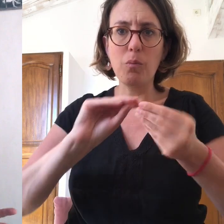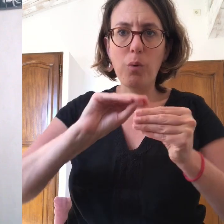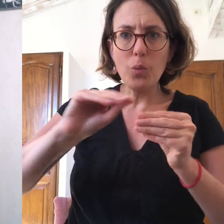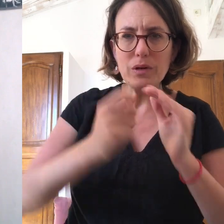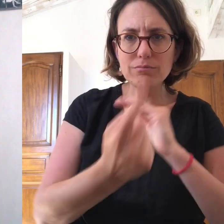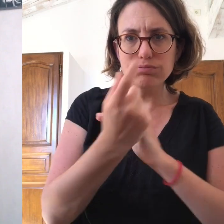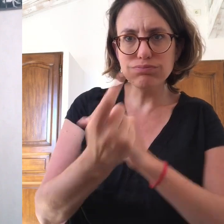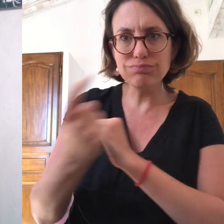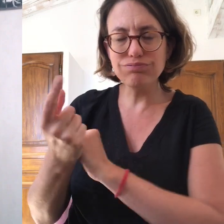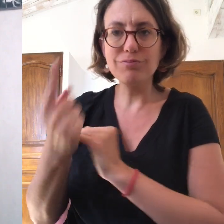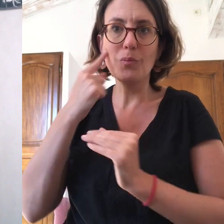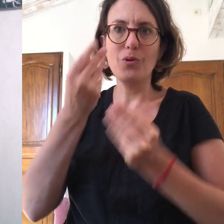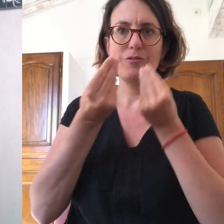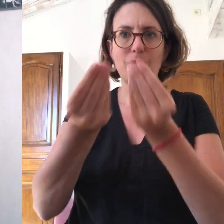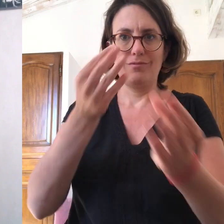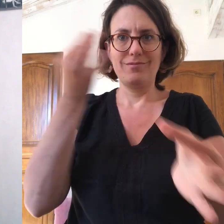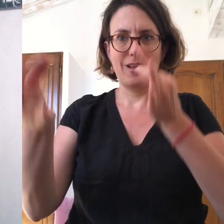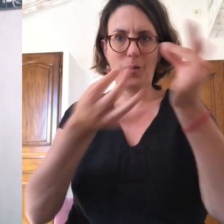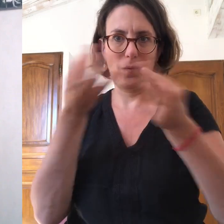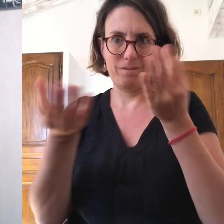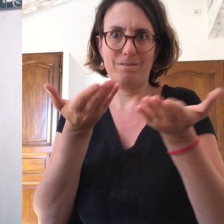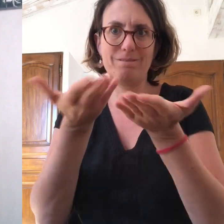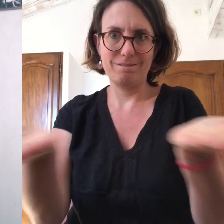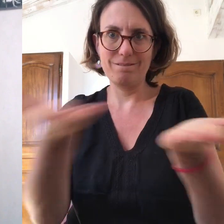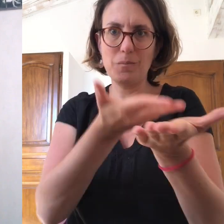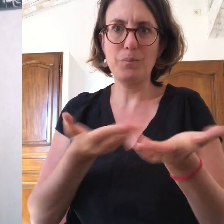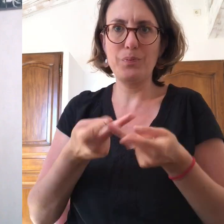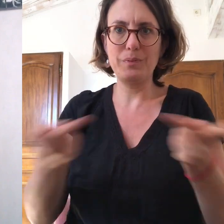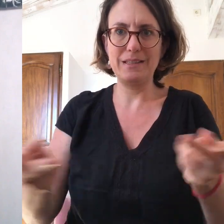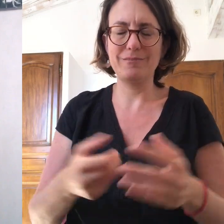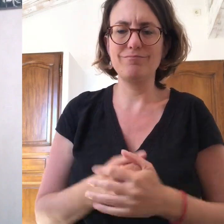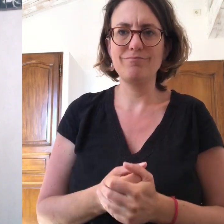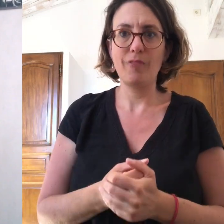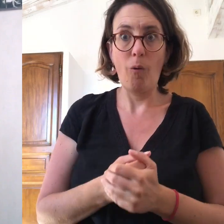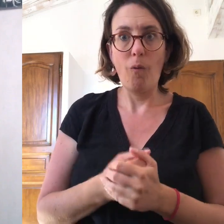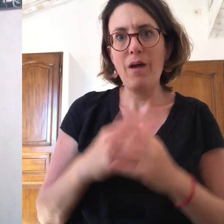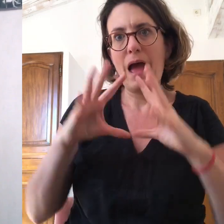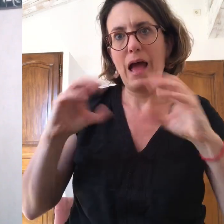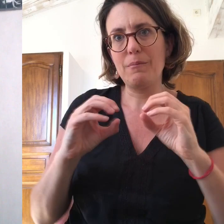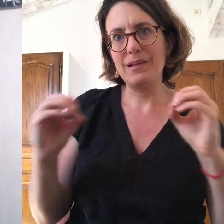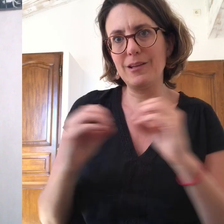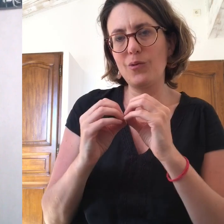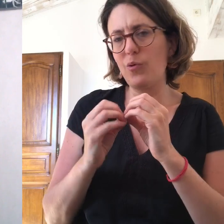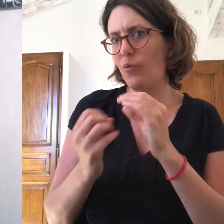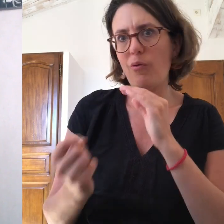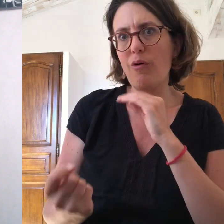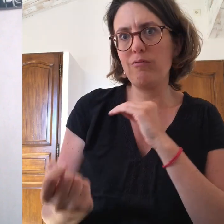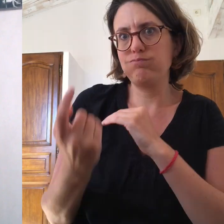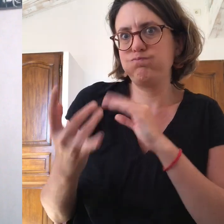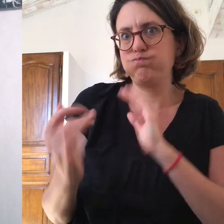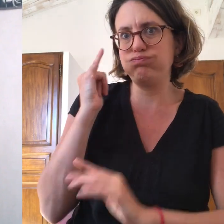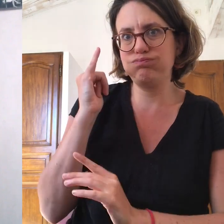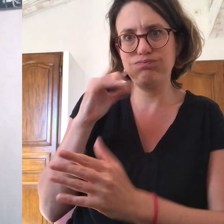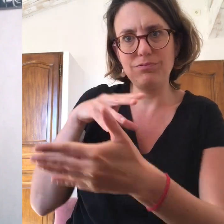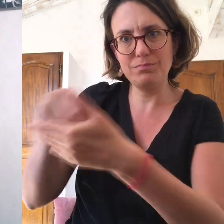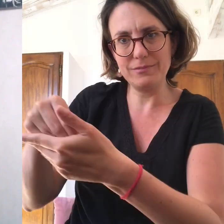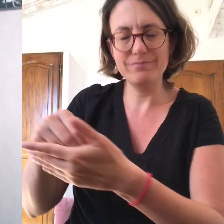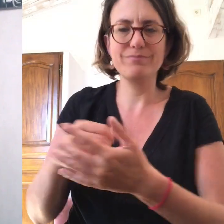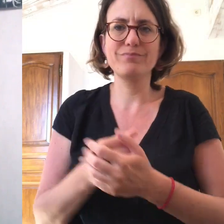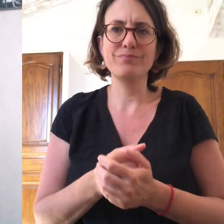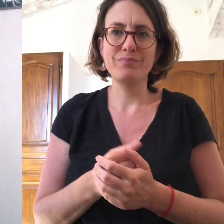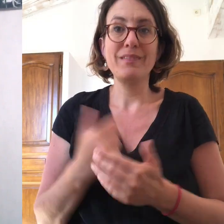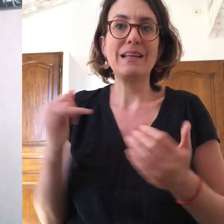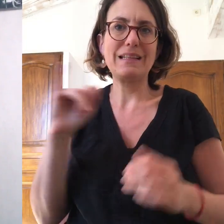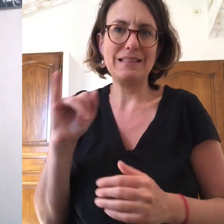en rencontrant les entrepreneurs, en échangeant, et bien sûr Include en fait partie. Durant 30 minutes